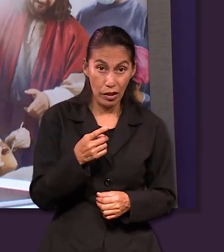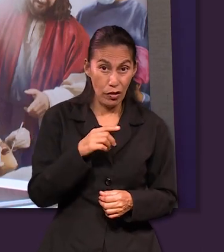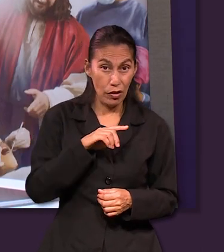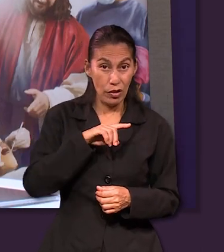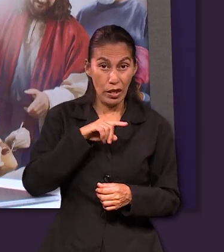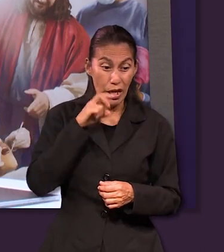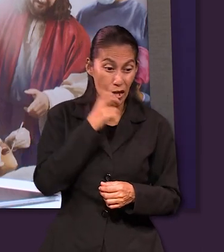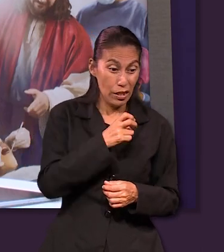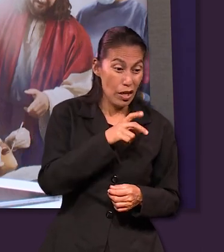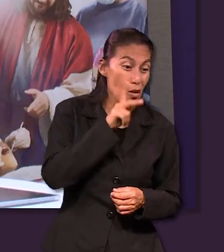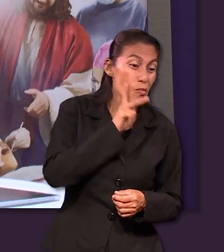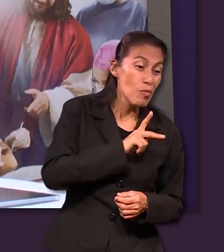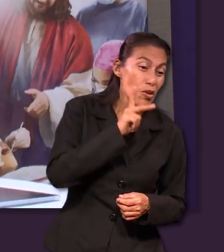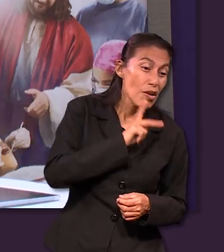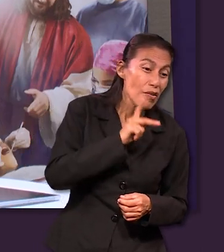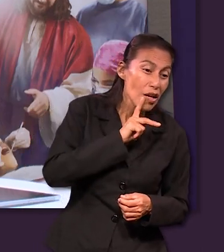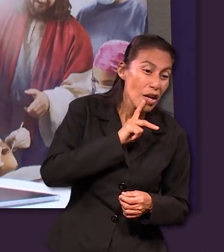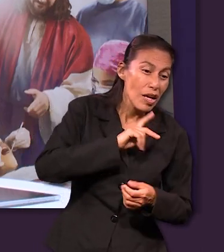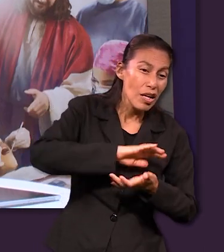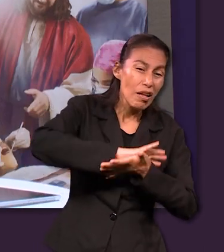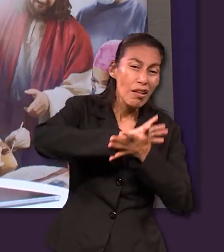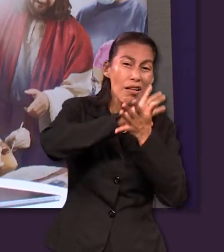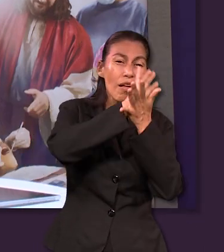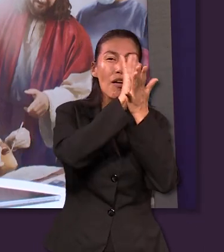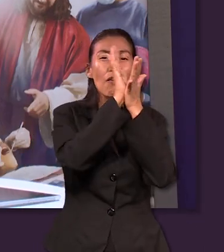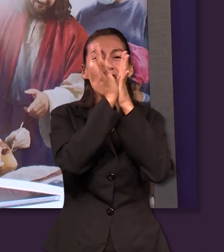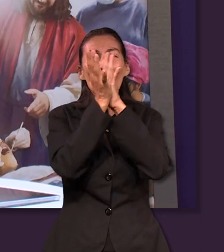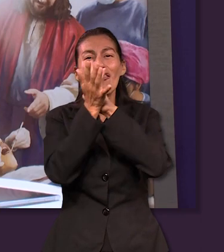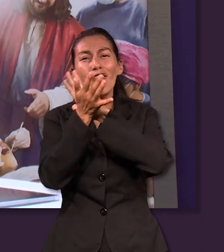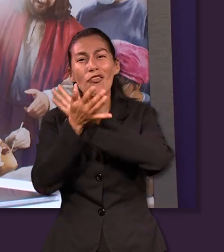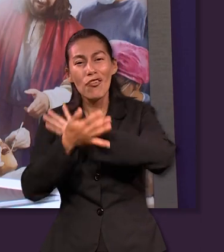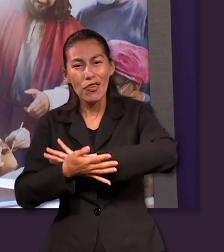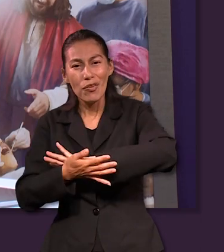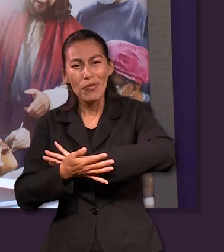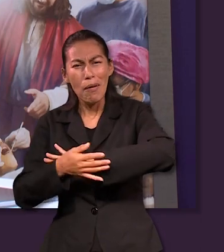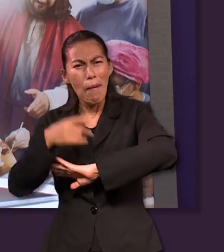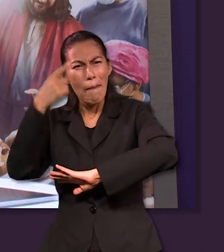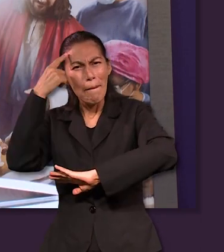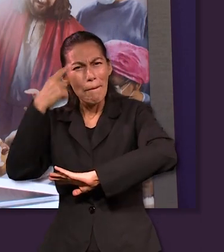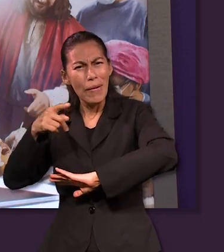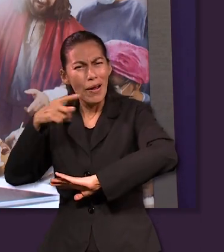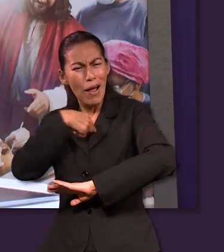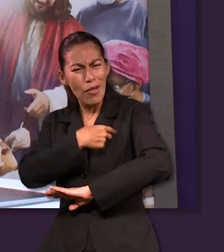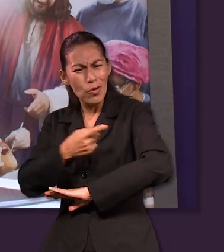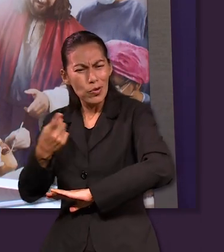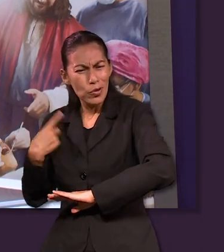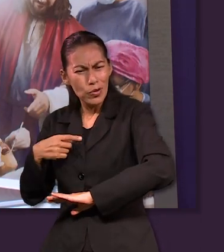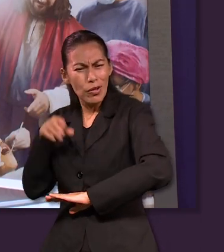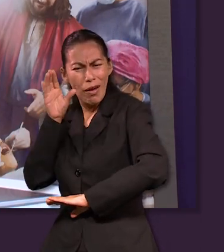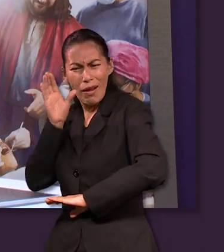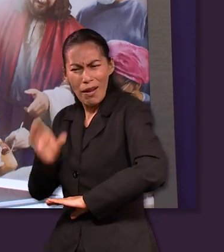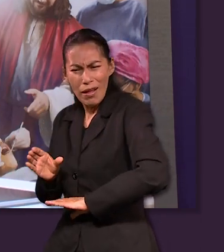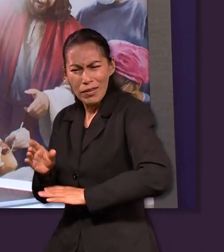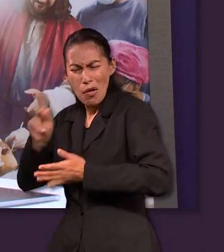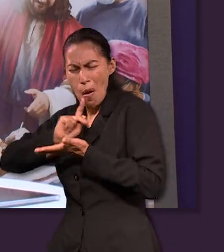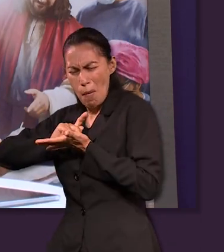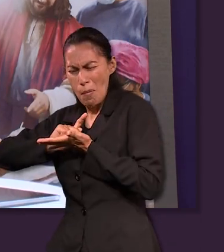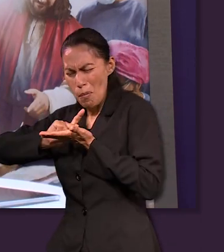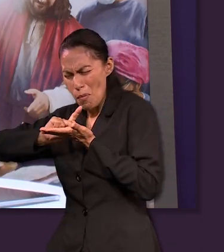mismas pruebas si nosotros así lo asumimos pueden convertirse en un crisol en un elemento que ayudará a